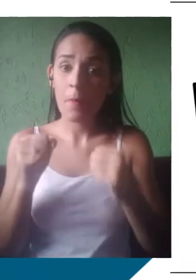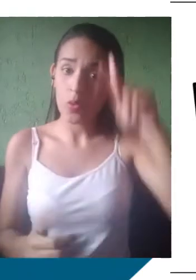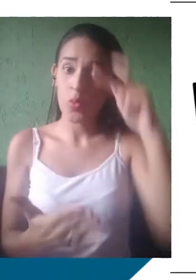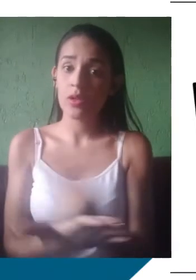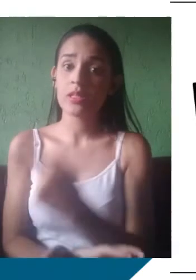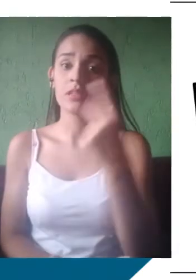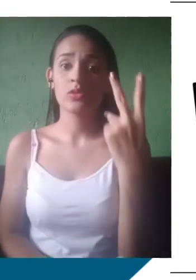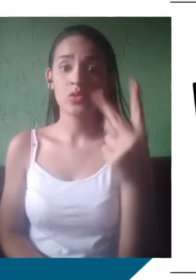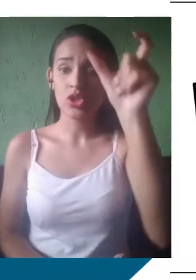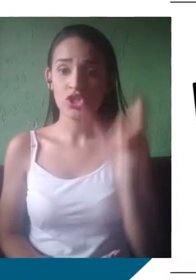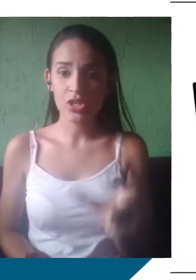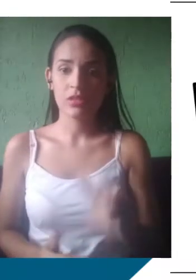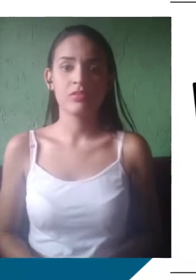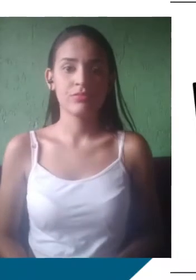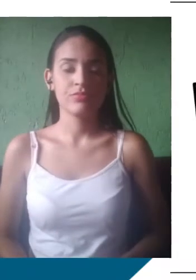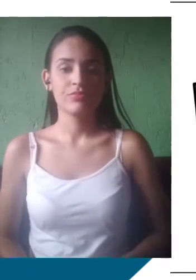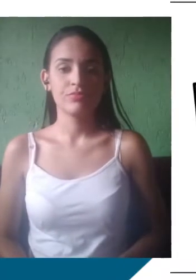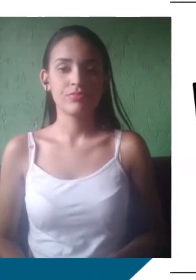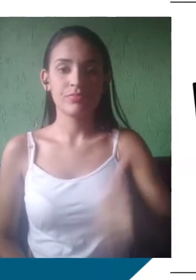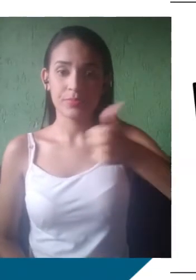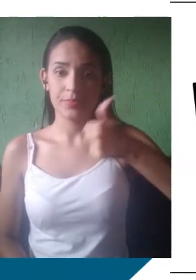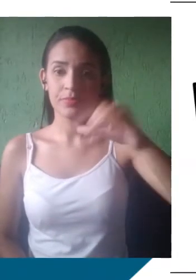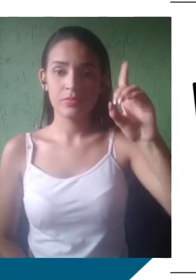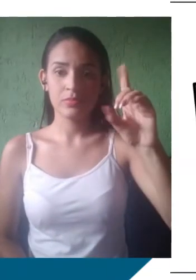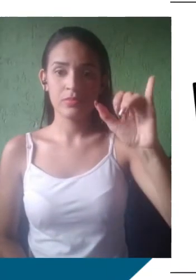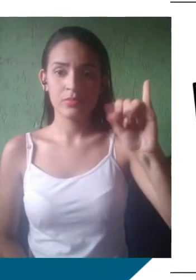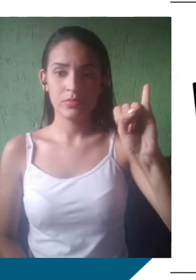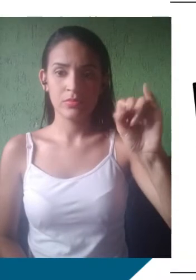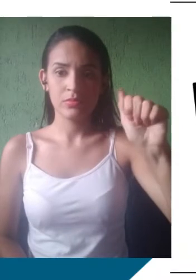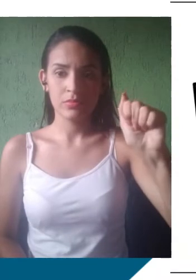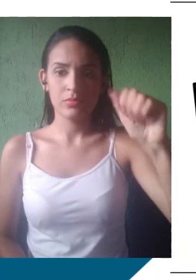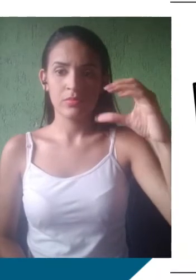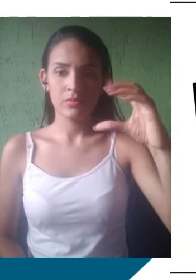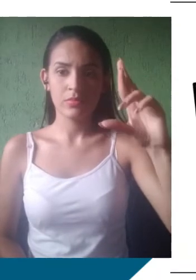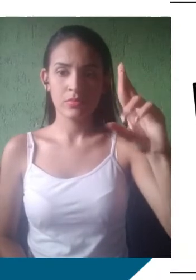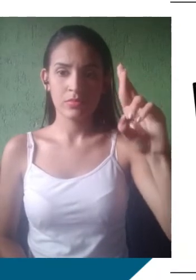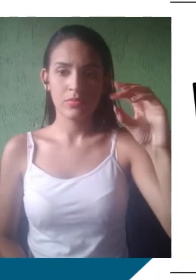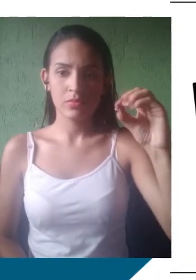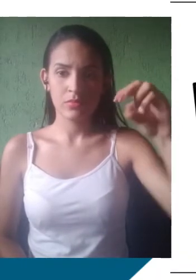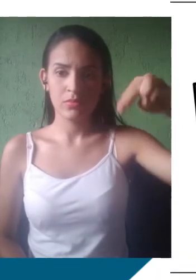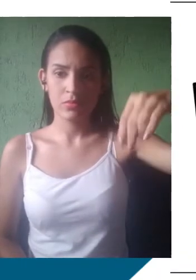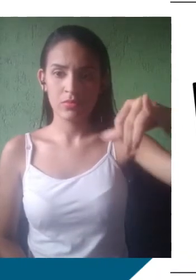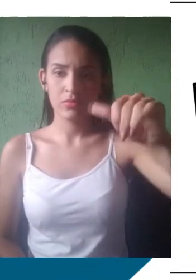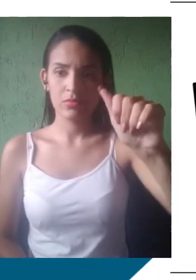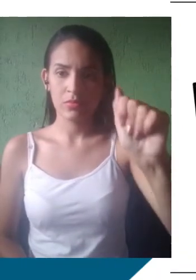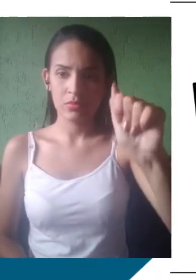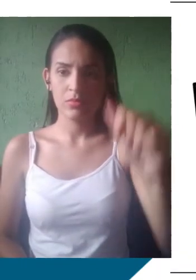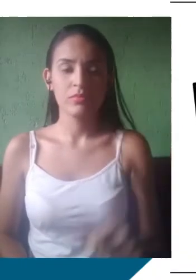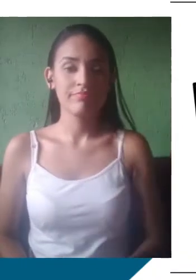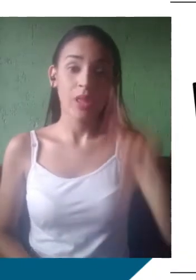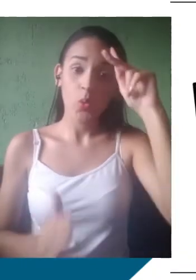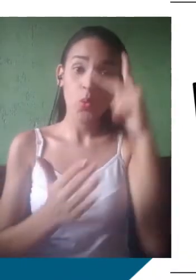podem ser de dois tipos, a diacronia e a sincronia. Na diacronia, ocorrem mudanças ao longo do